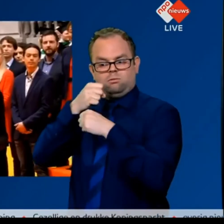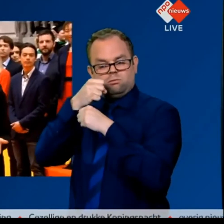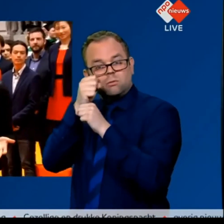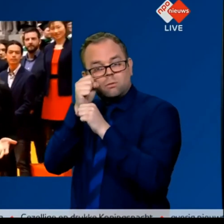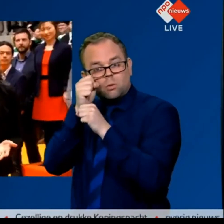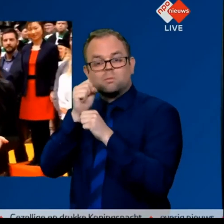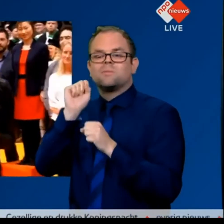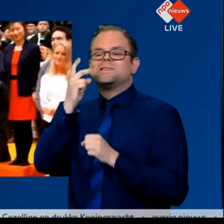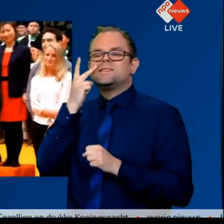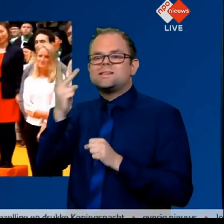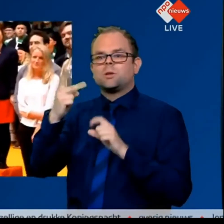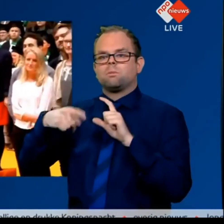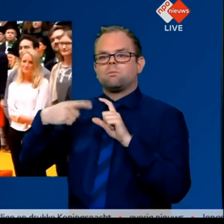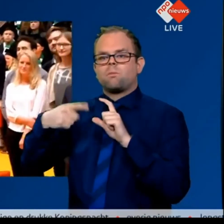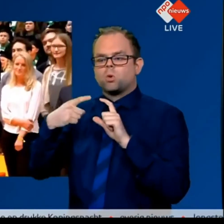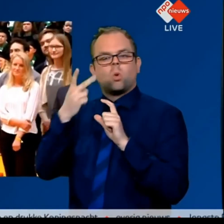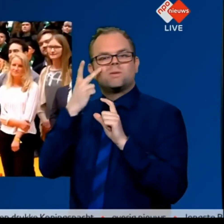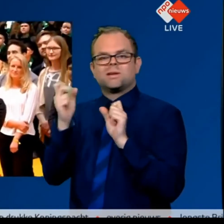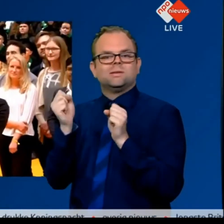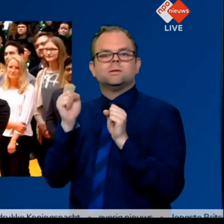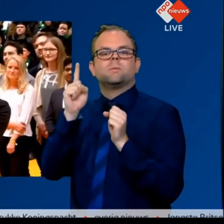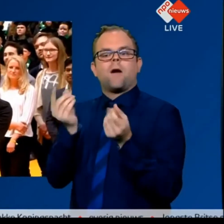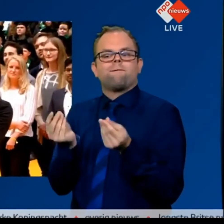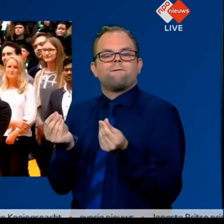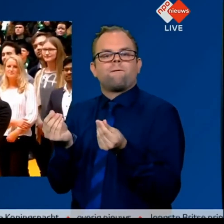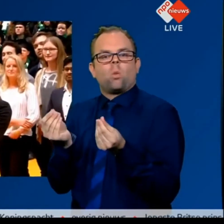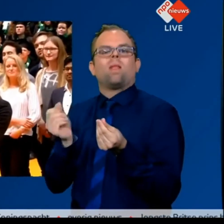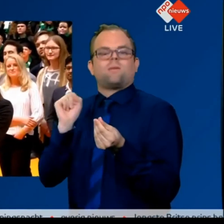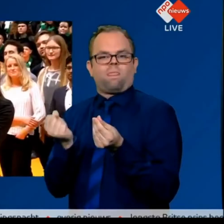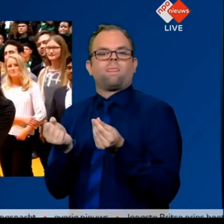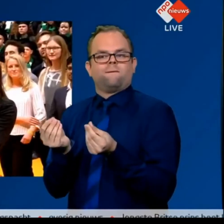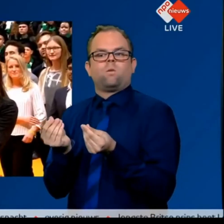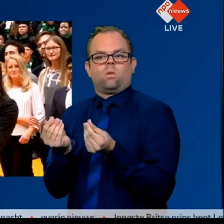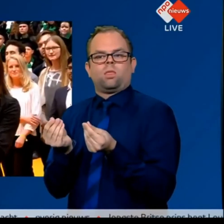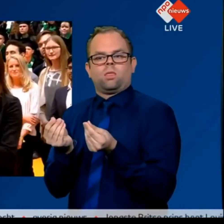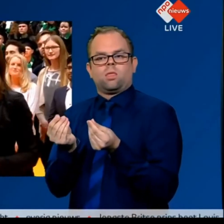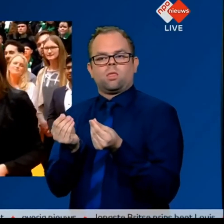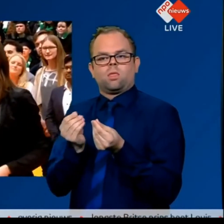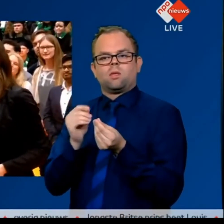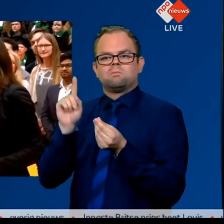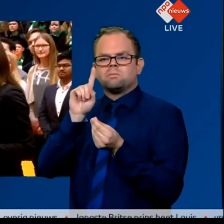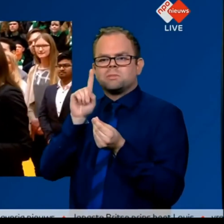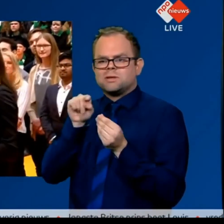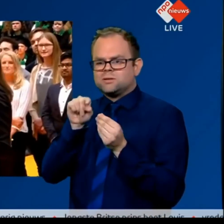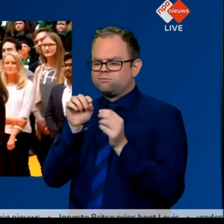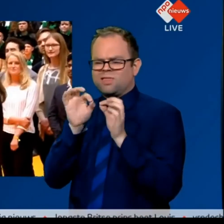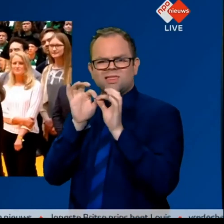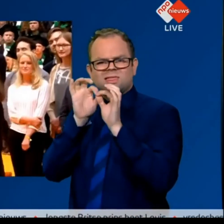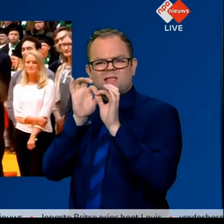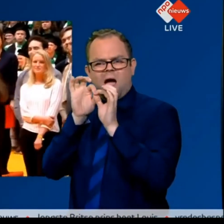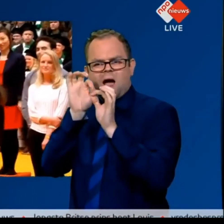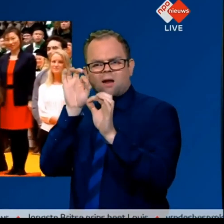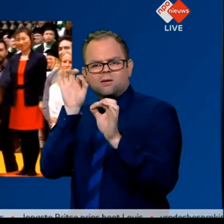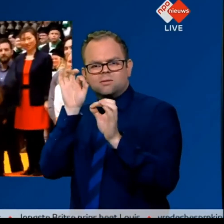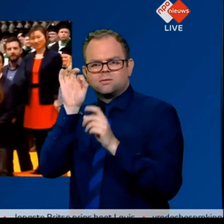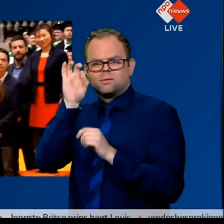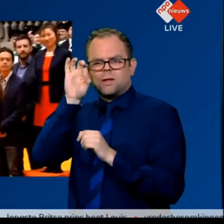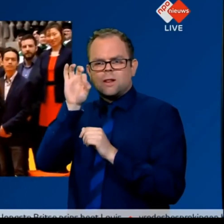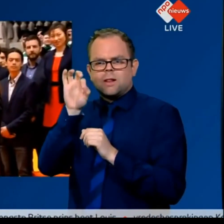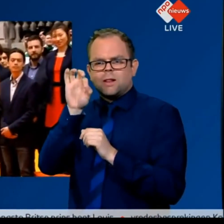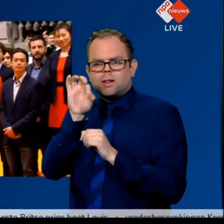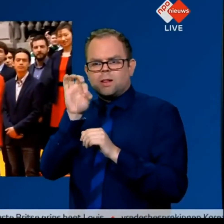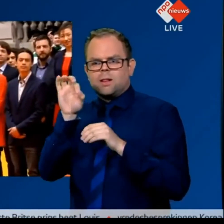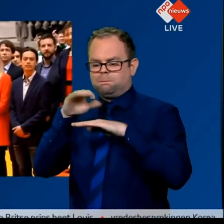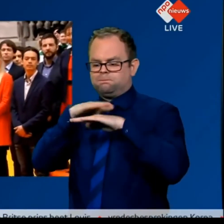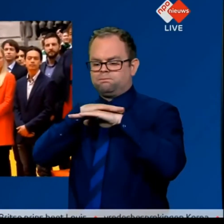Deze microscoop heeft een hele kleine naald. En hiermee scannen we over het oppervlak. Op deze manier meten we waar de